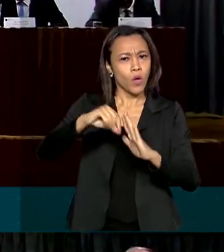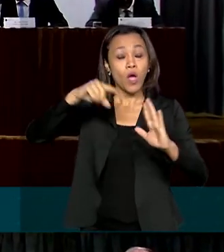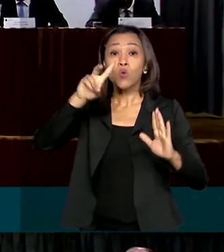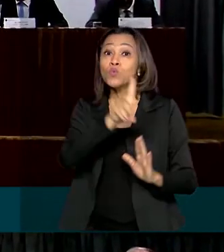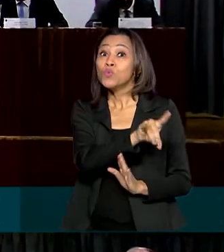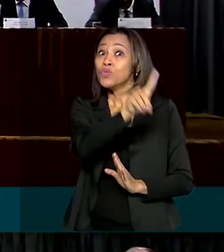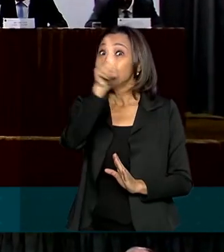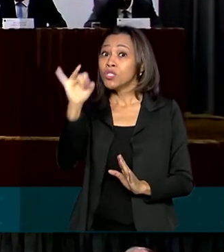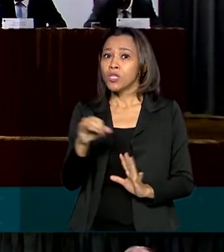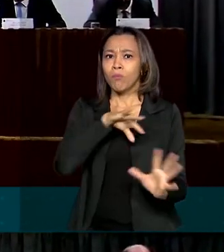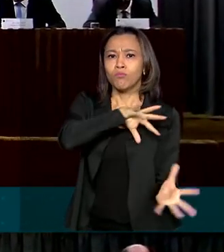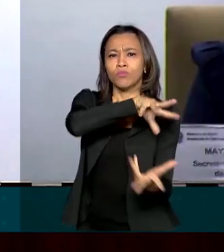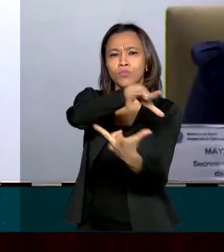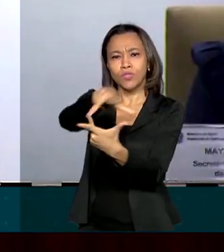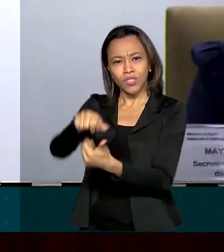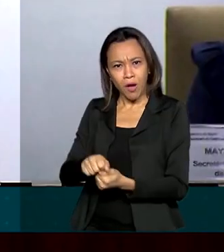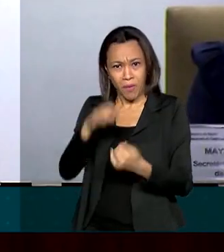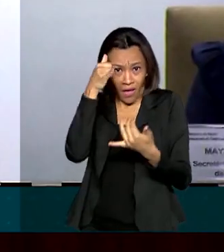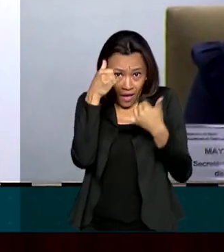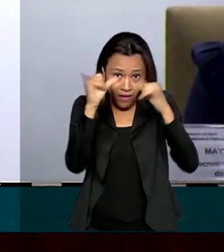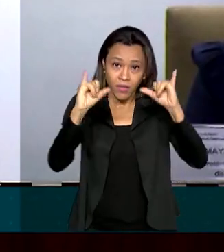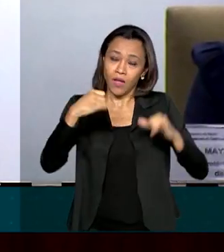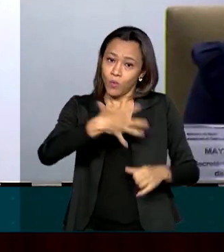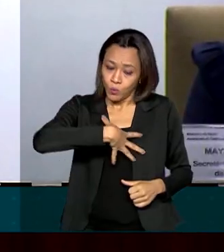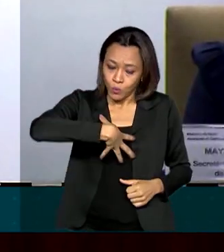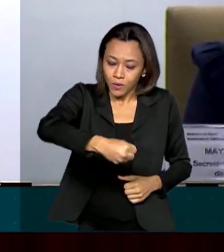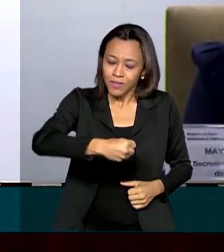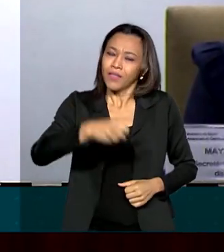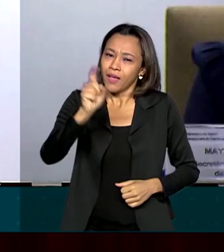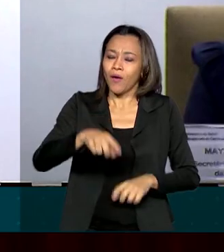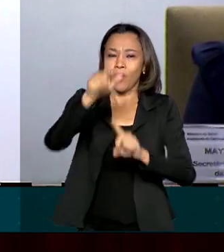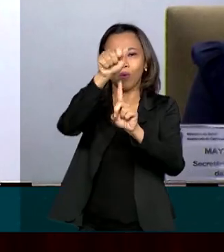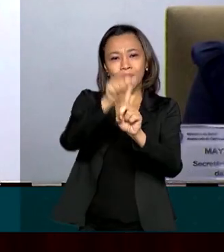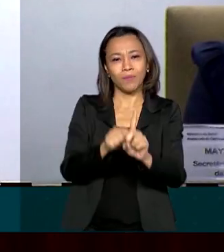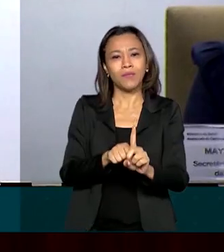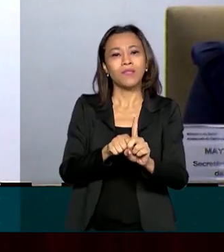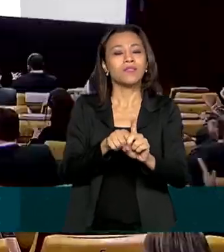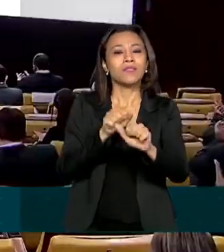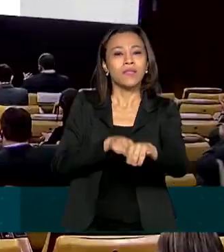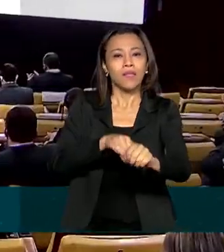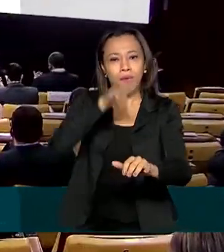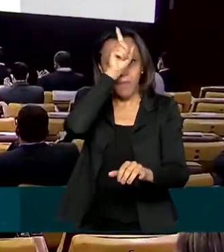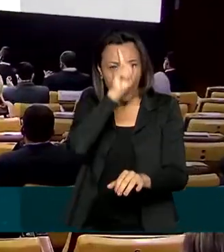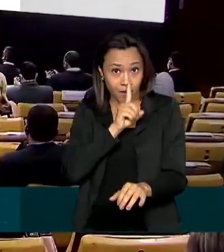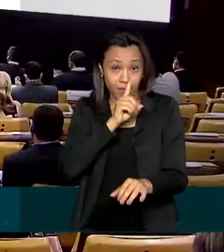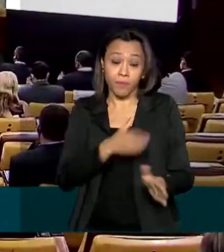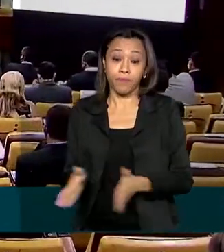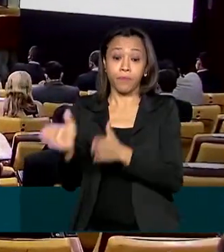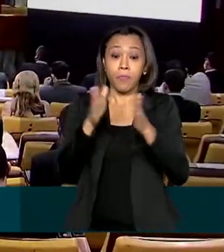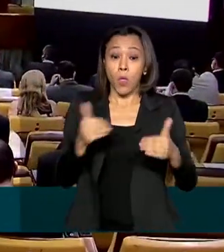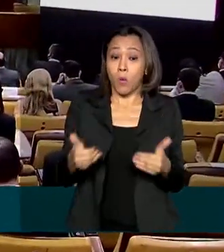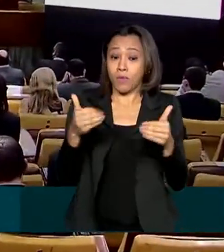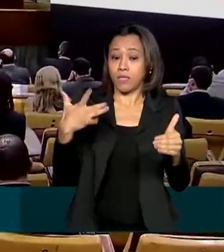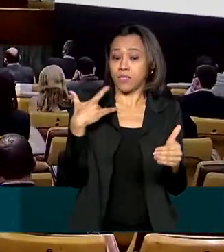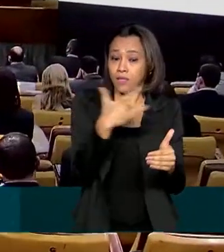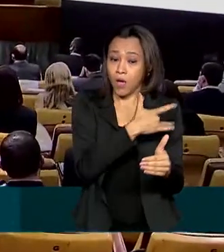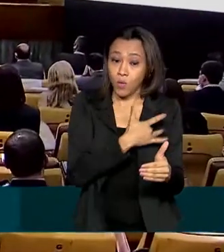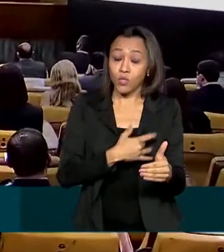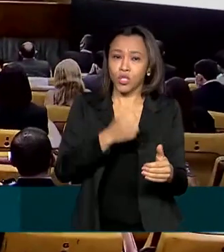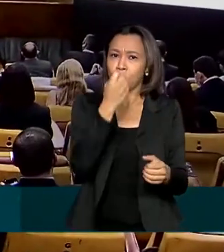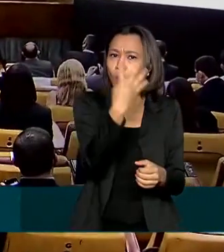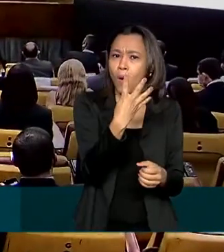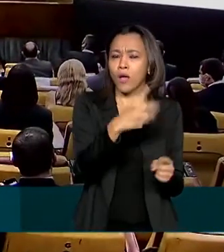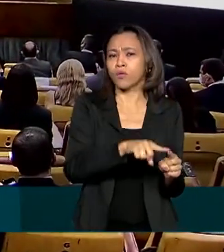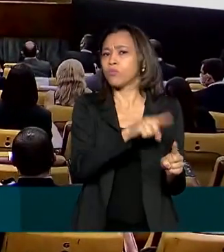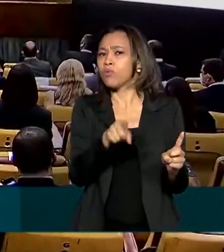Mundial de Prevenção ao Suicídio e o Setembro Amarelo, mês de conscientização sobre o tema. O Ministério da Saúde prevê quatro ciclos